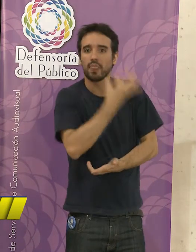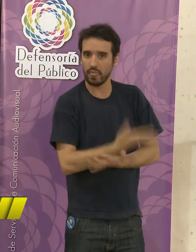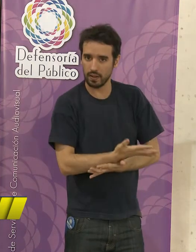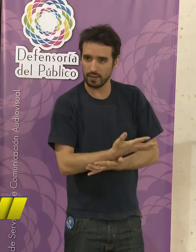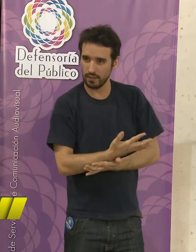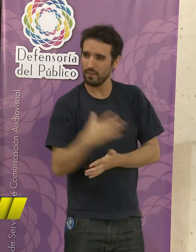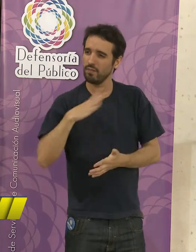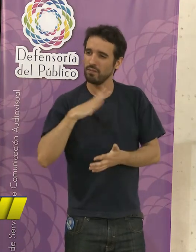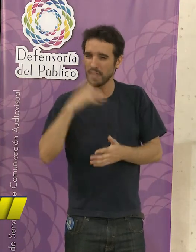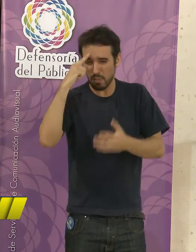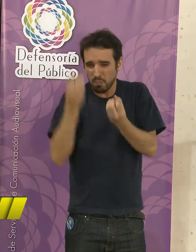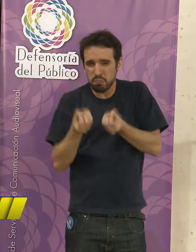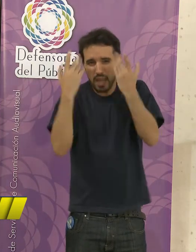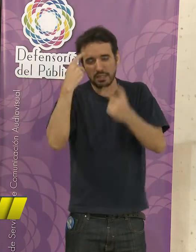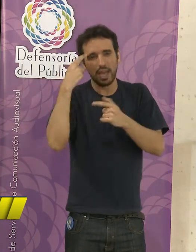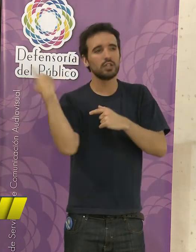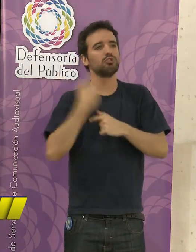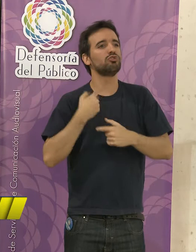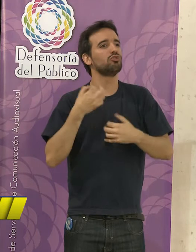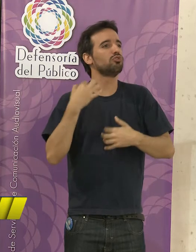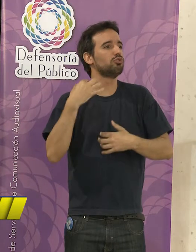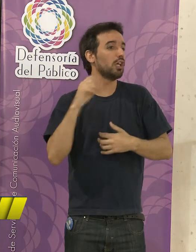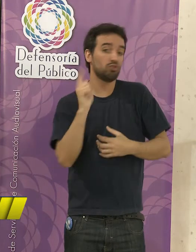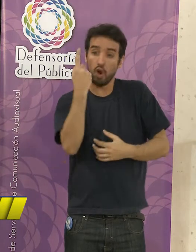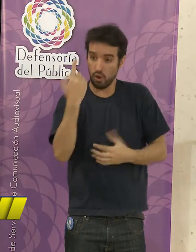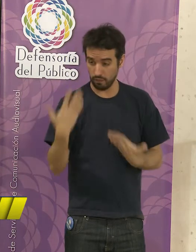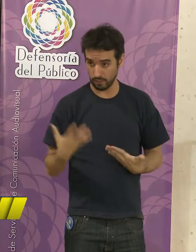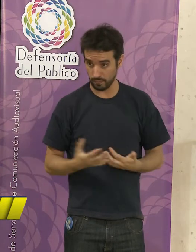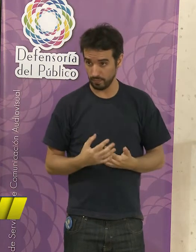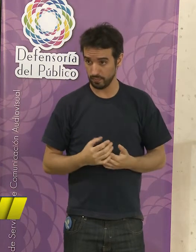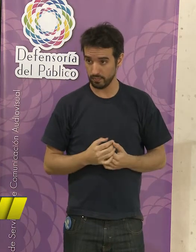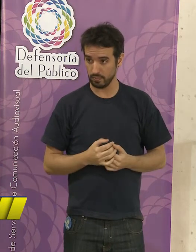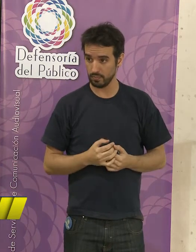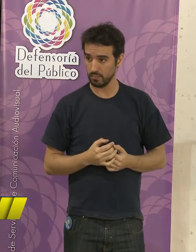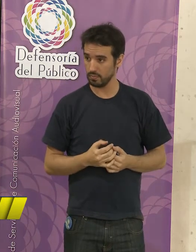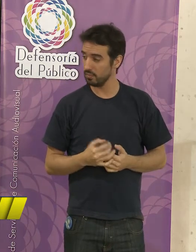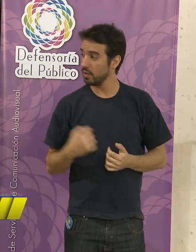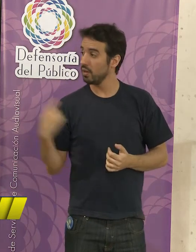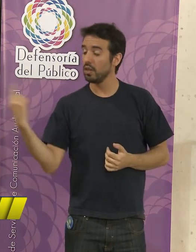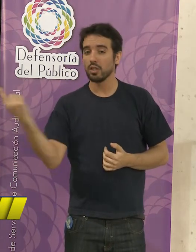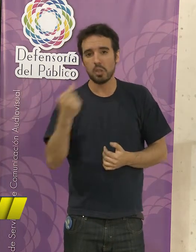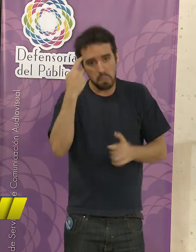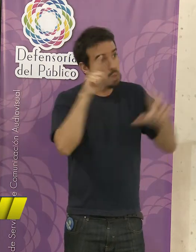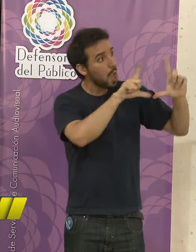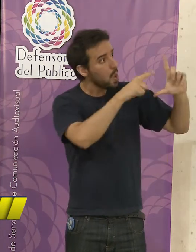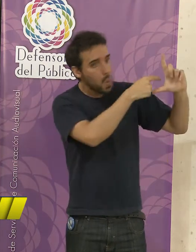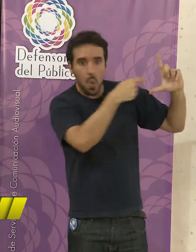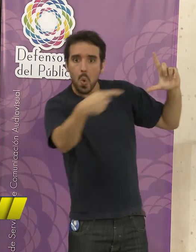logramos pensar por nosotros mismos. Y pensamos y creemos todo lo que dice la tele.